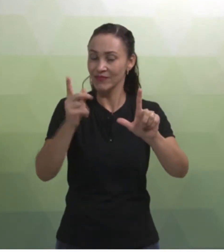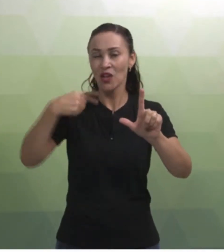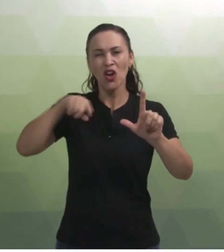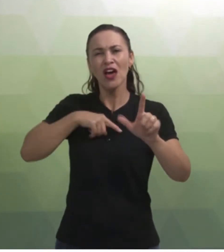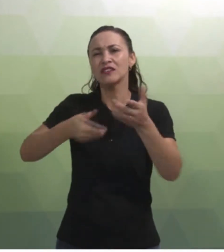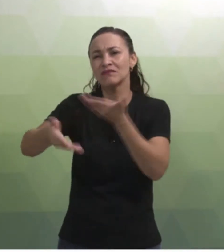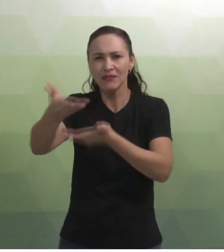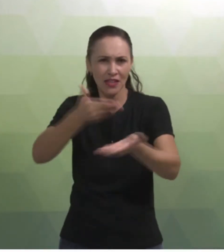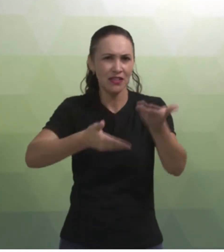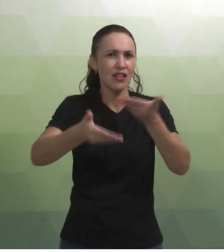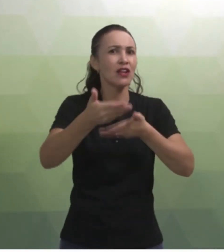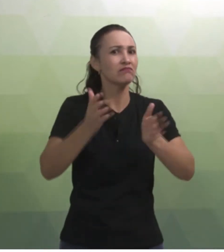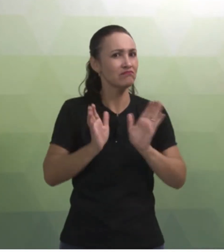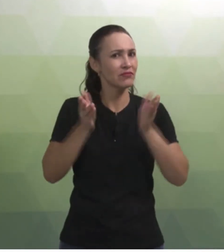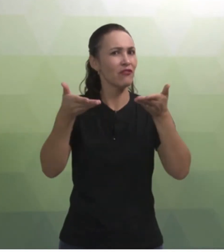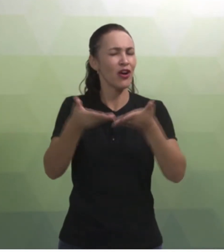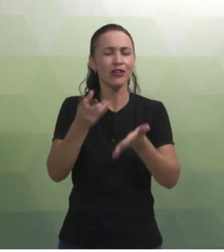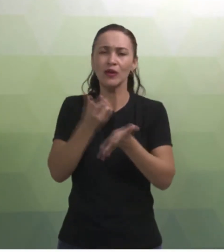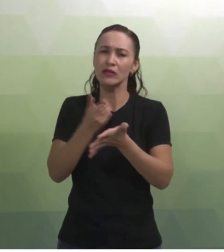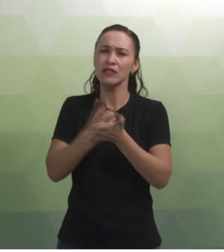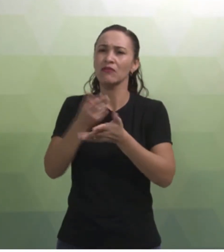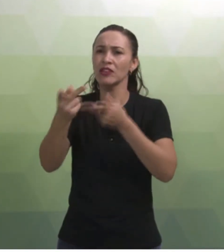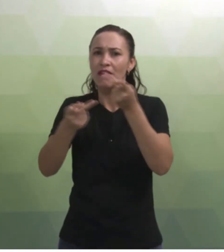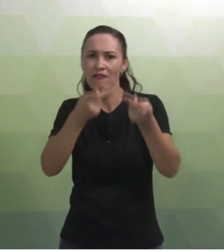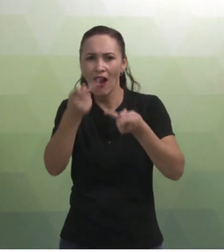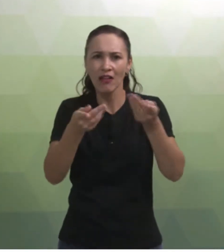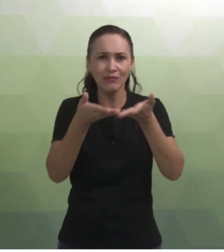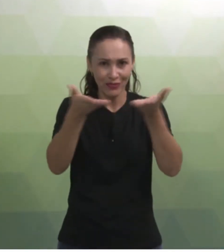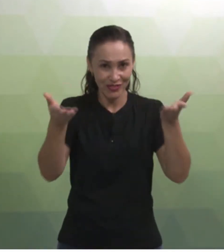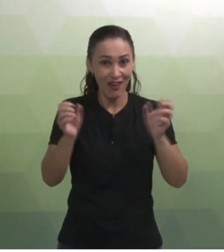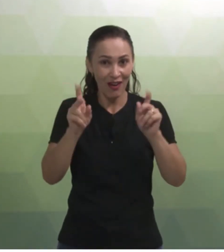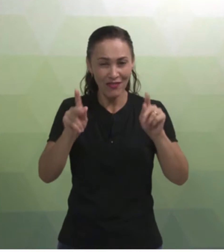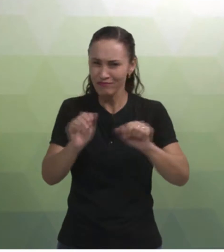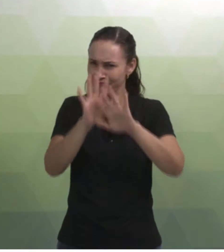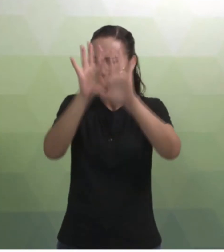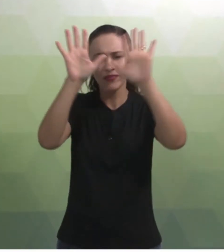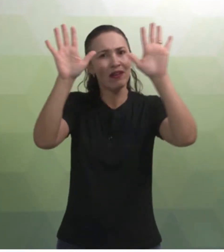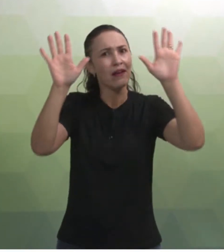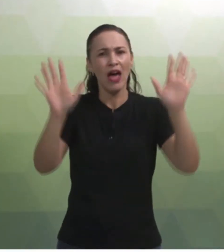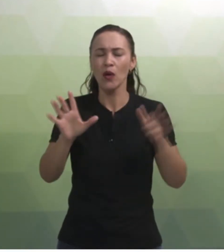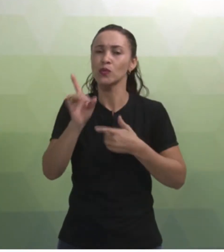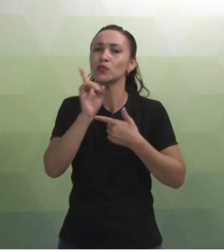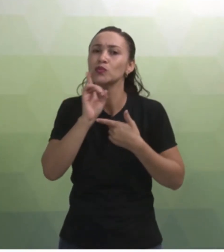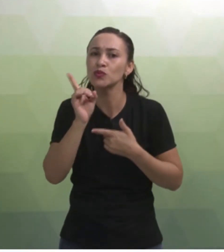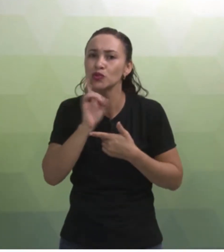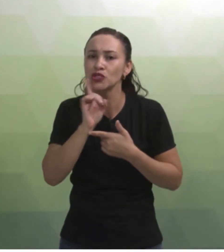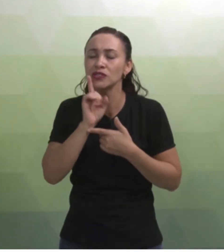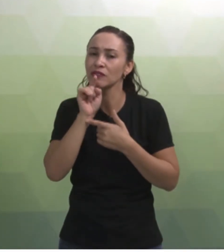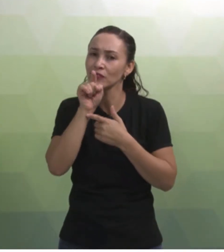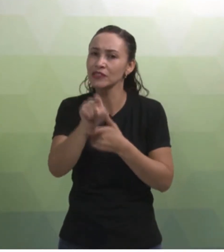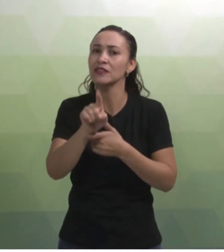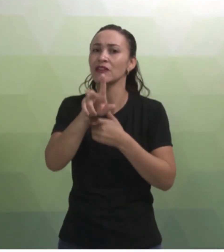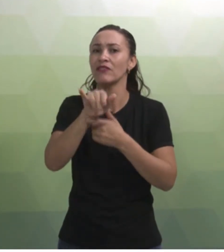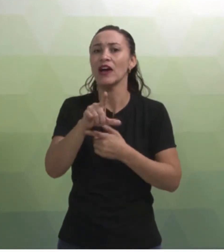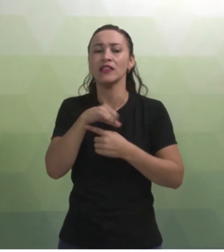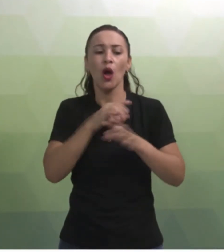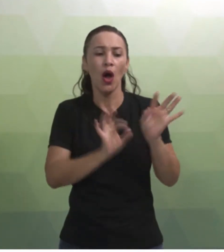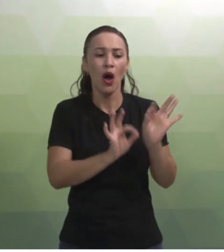vai estar interagindo nos fóruns. Então, sempre vou estar falando para vocês. Então, vai ficar bem claro a data que você vai ter que